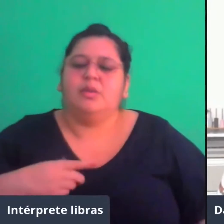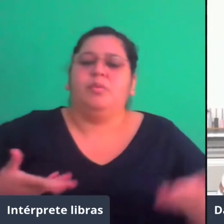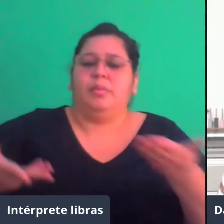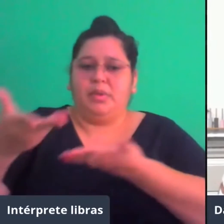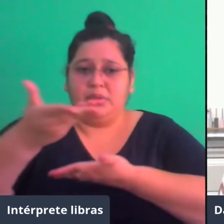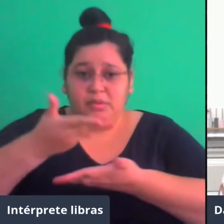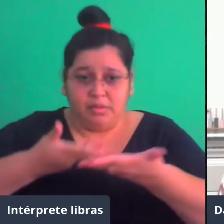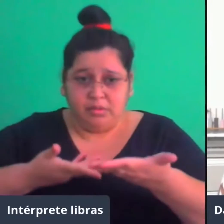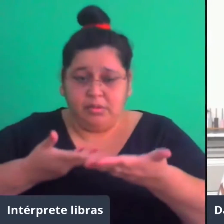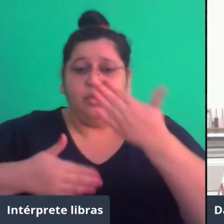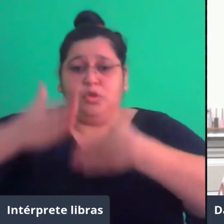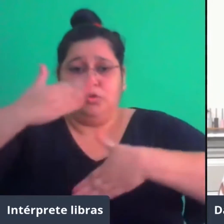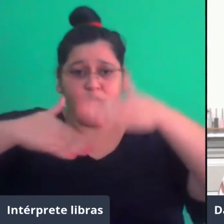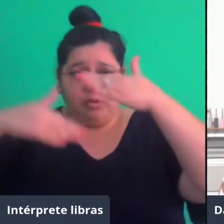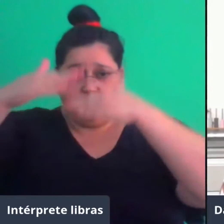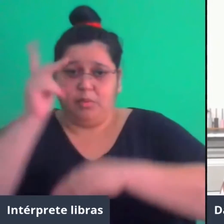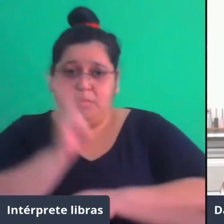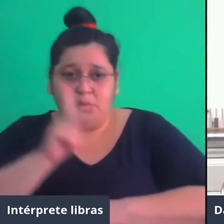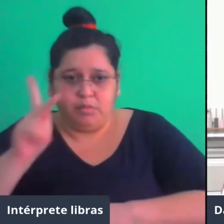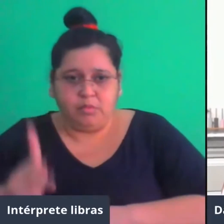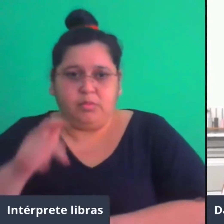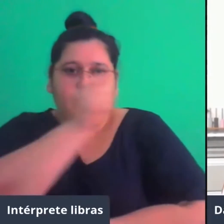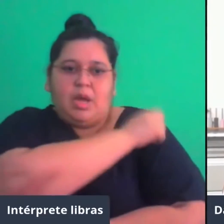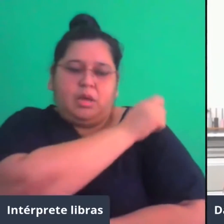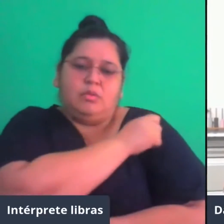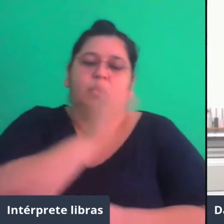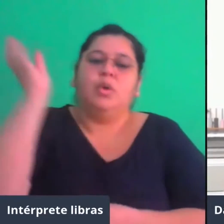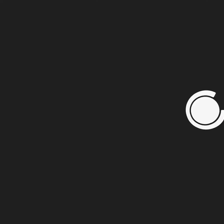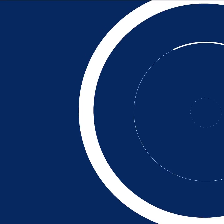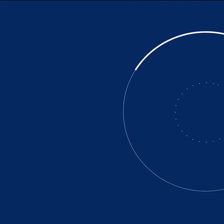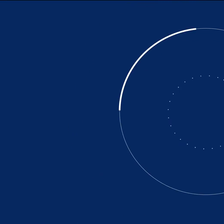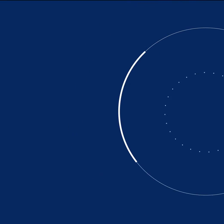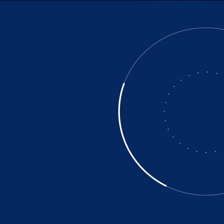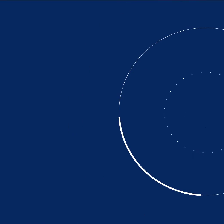desenvolver competências dentro dessa nova cultura digital.